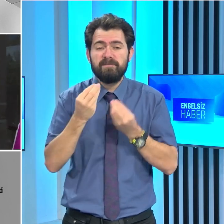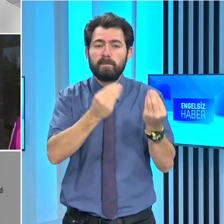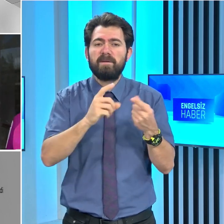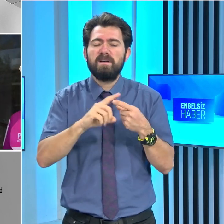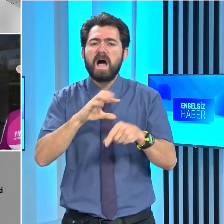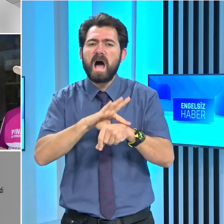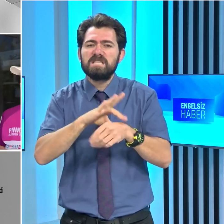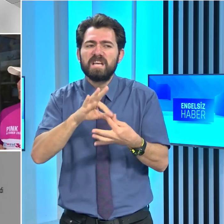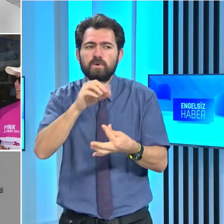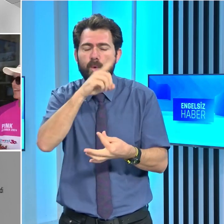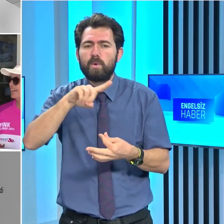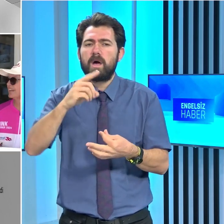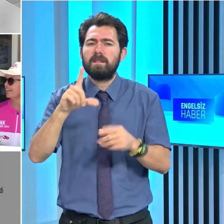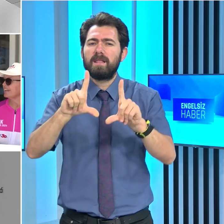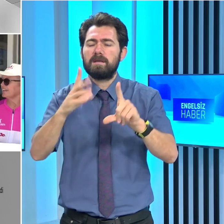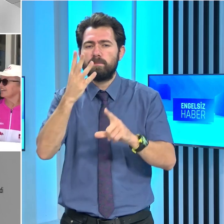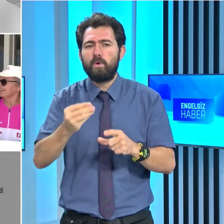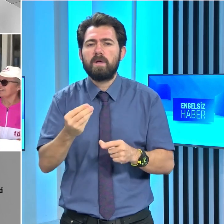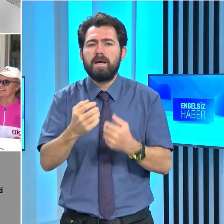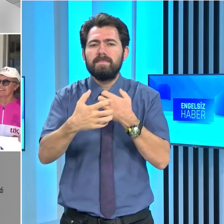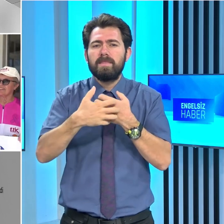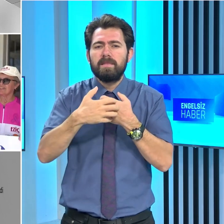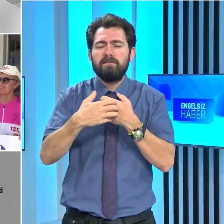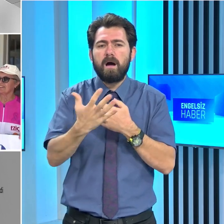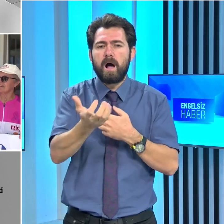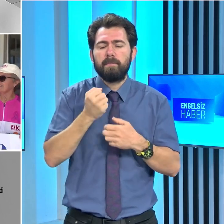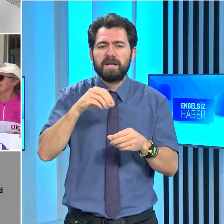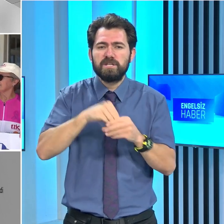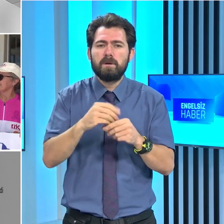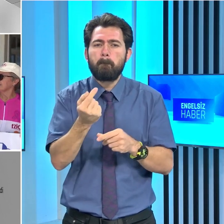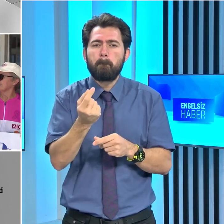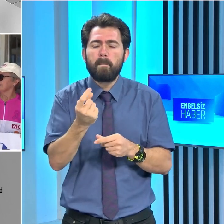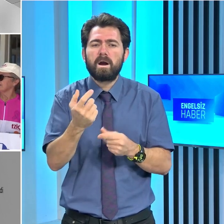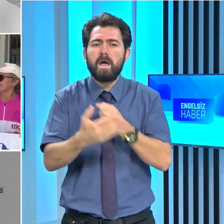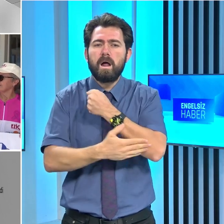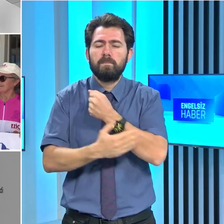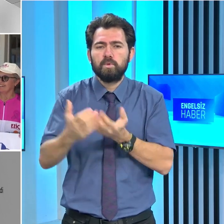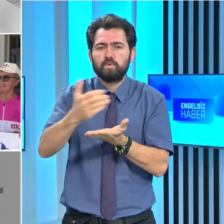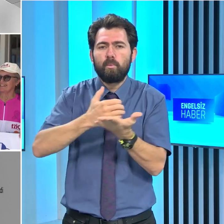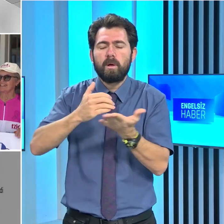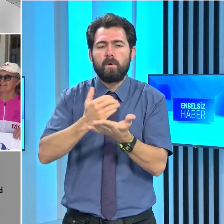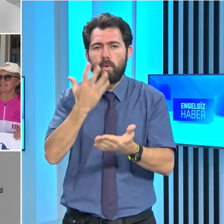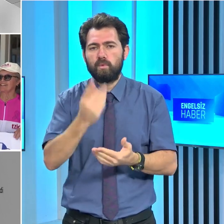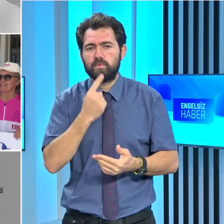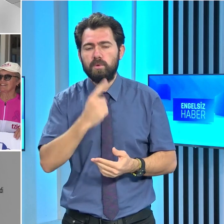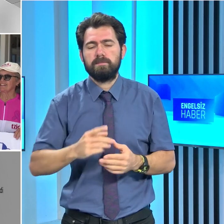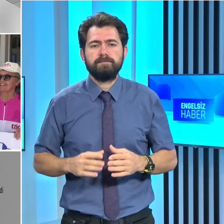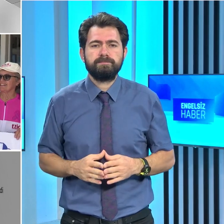hastaların ihtiyaç duyduğu tedaviye alabilmeleri için para yardımı toplamak olduğunu vurguladı.